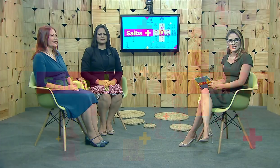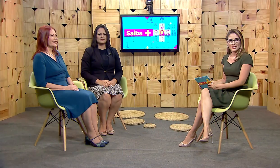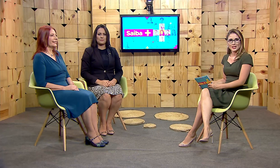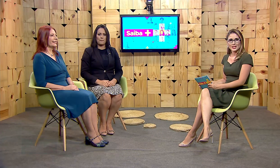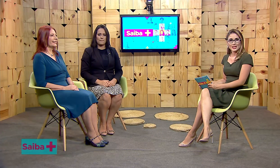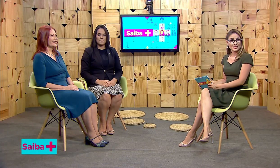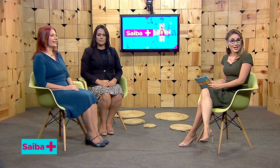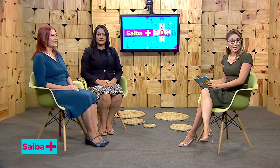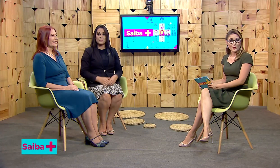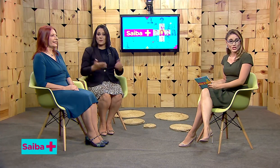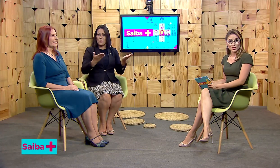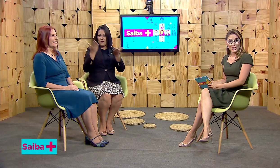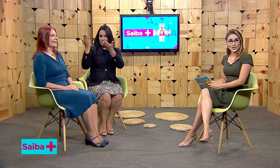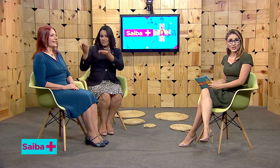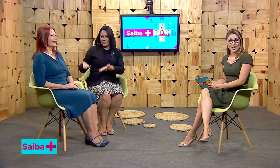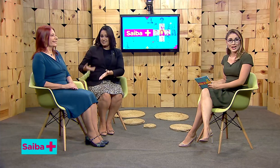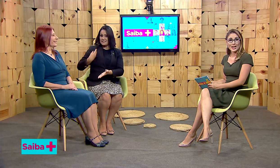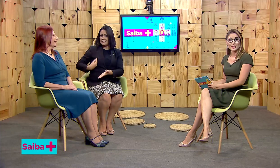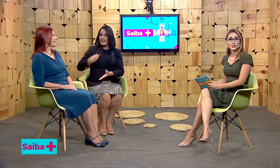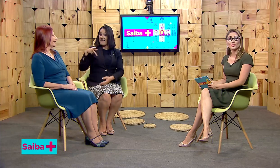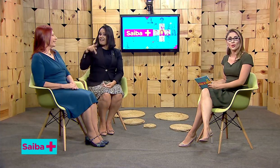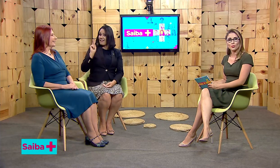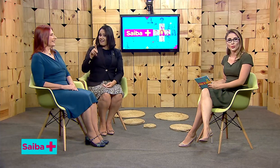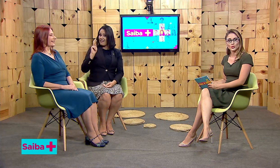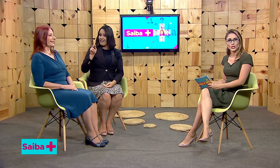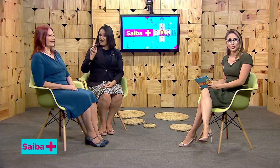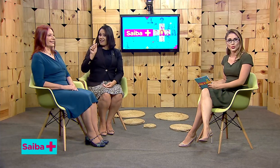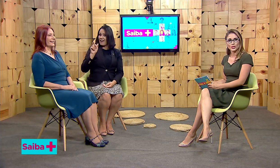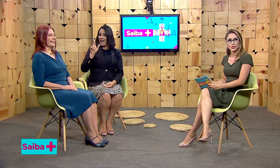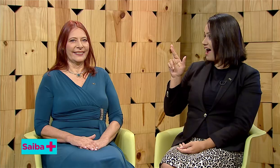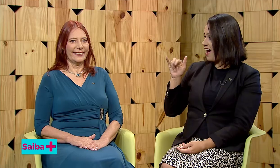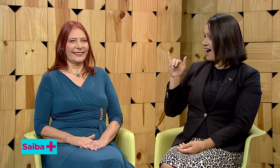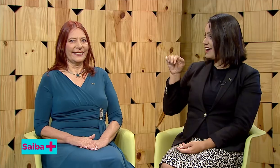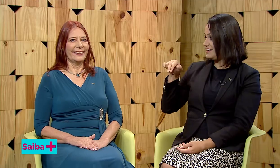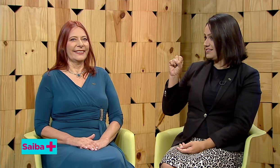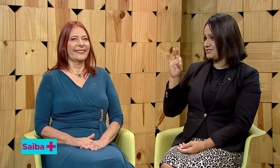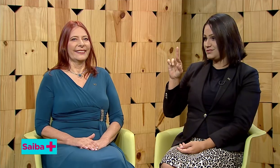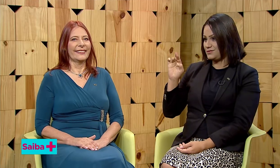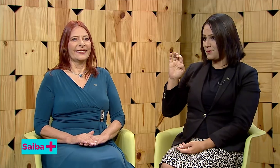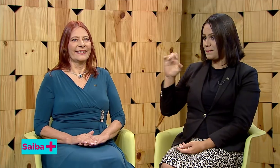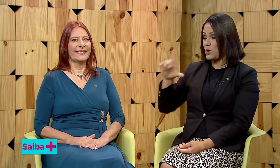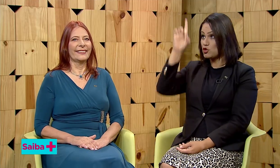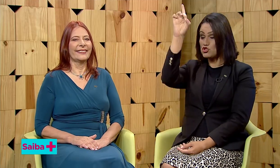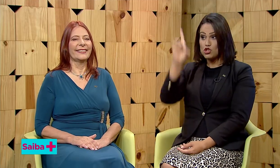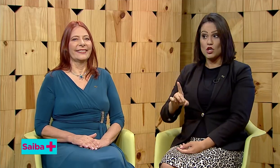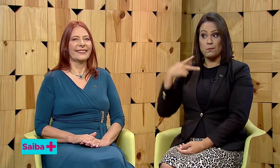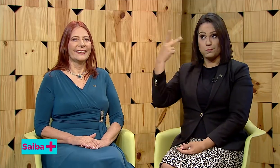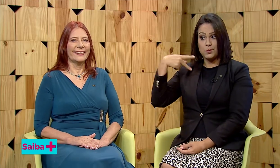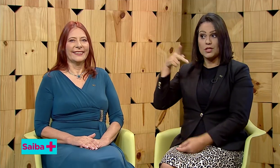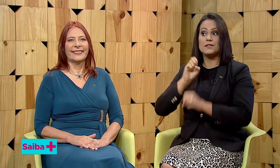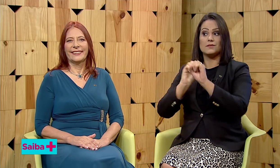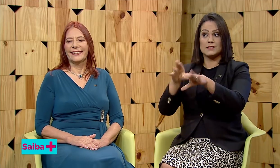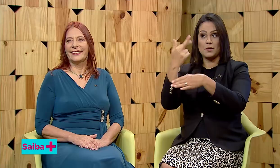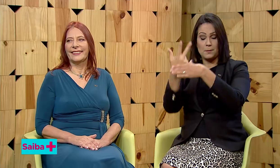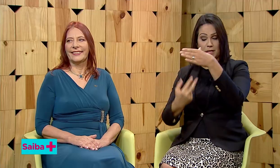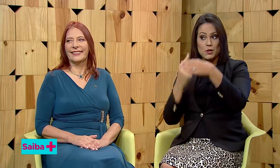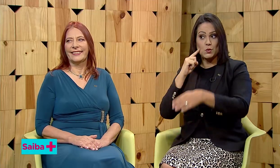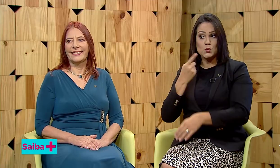Quem está aqui com a gente é Karin Strobel, diretora de políticas de educação bilingüe de surdos do Ministério da Educação.